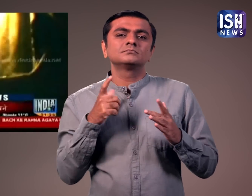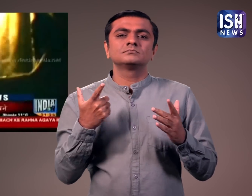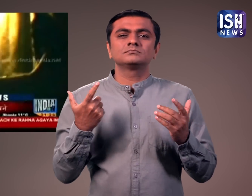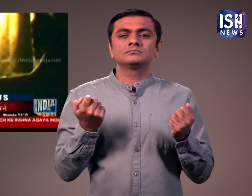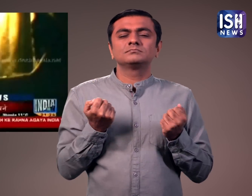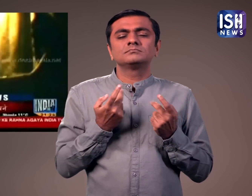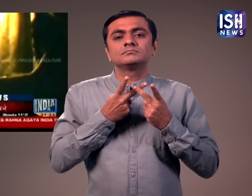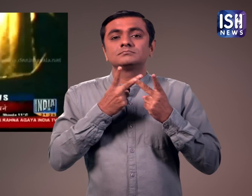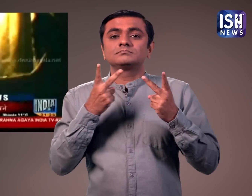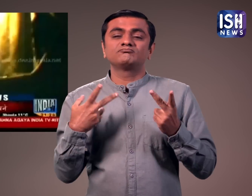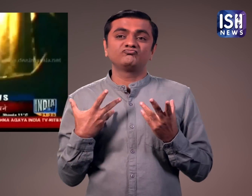होगा